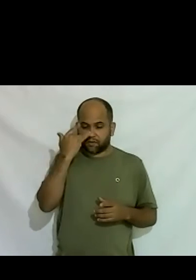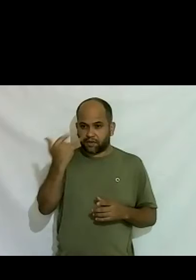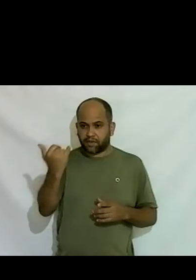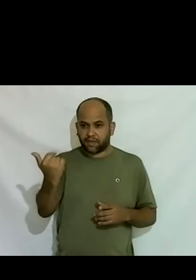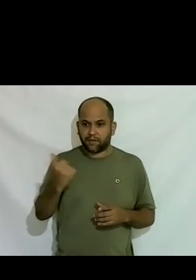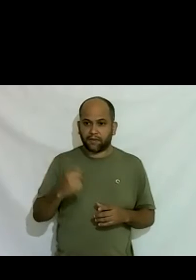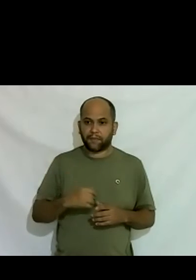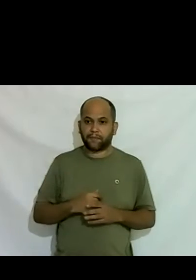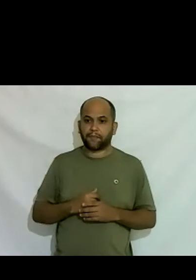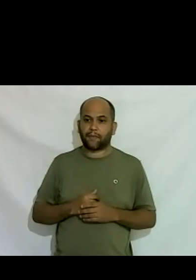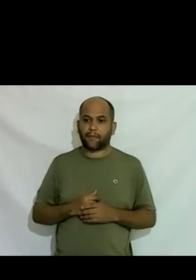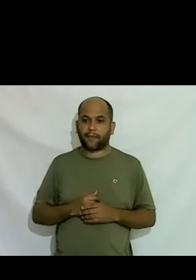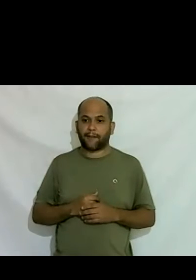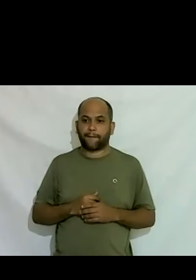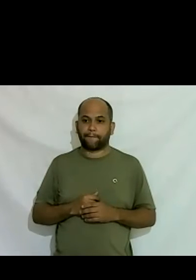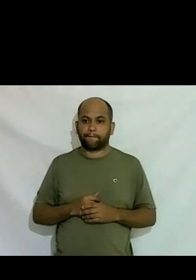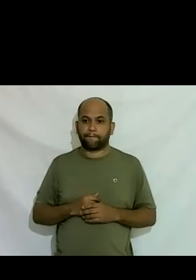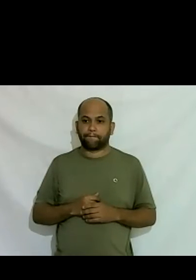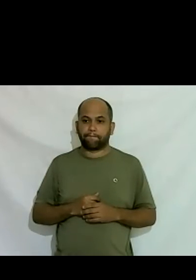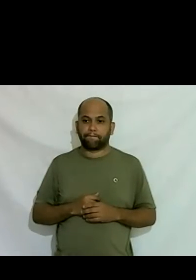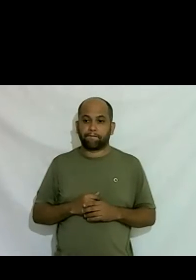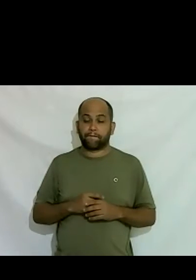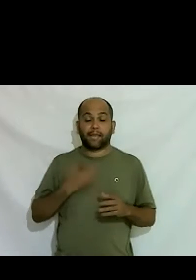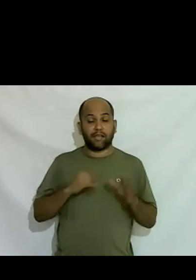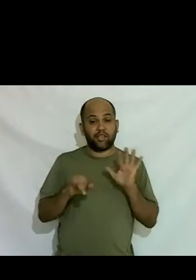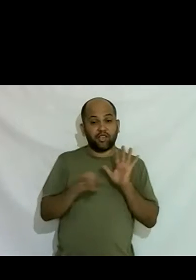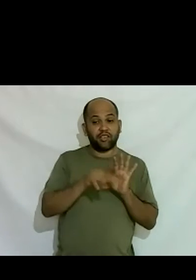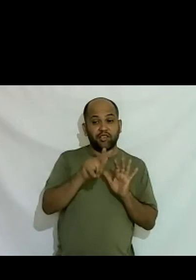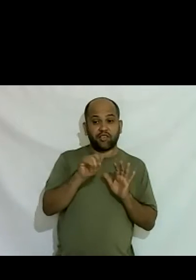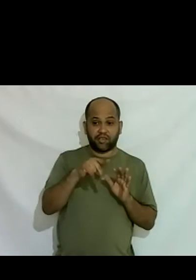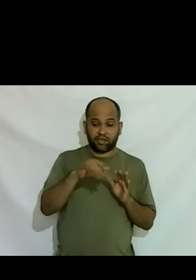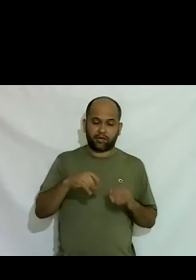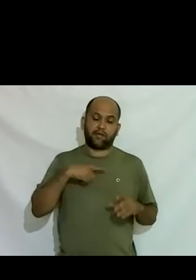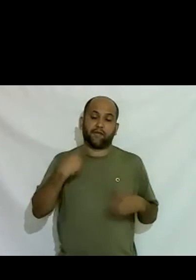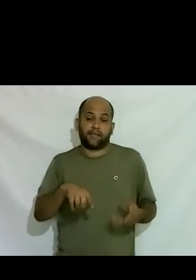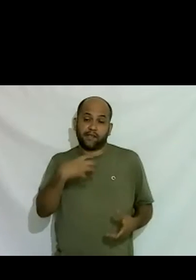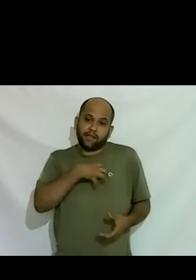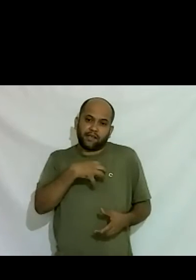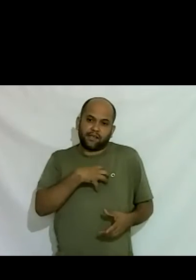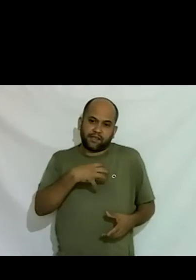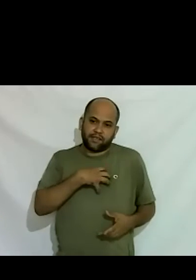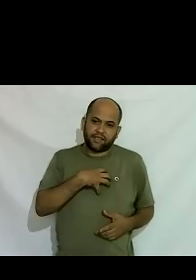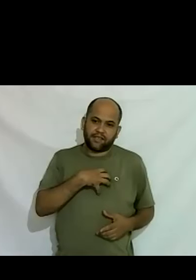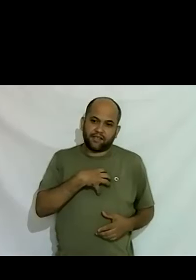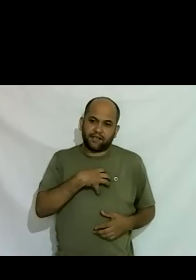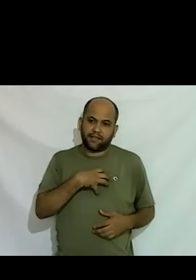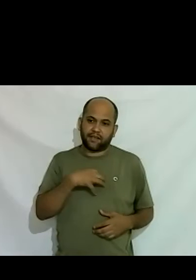pra onde aponta e identidade de gênero é você se sente entre mulher entre ser homem